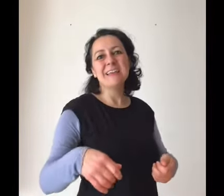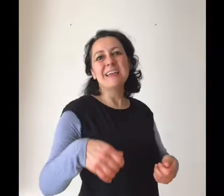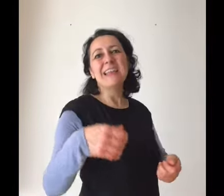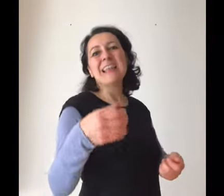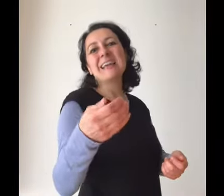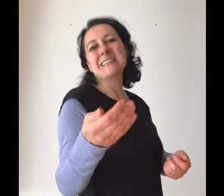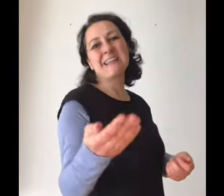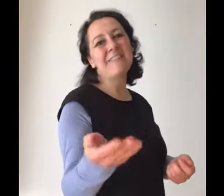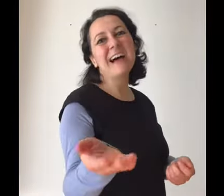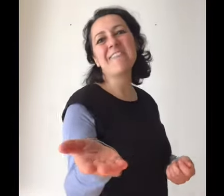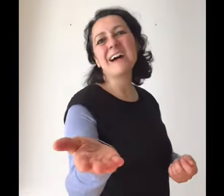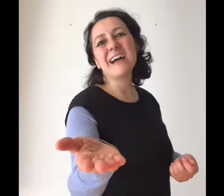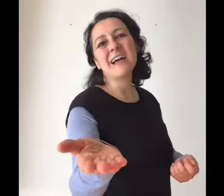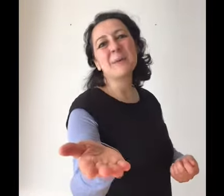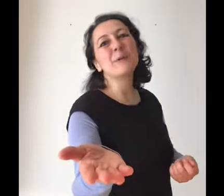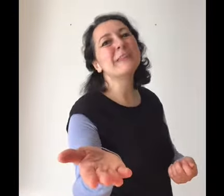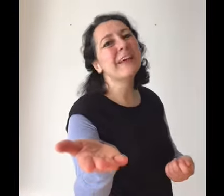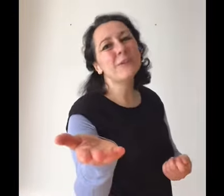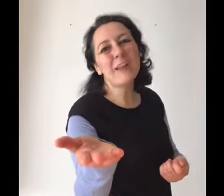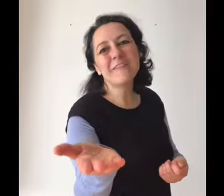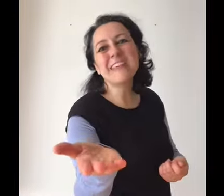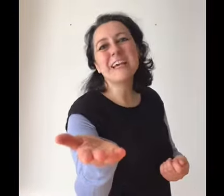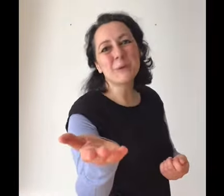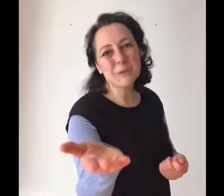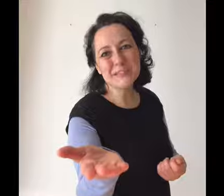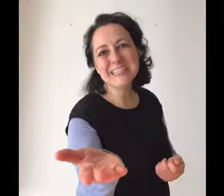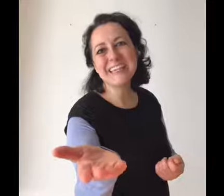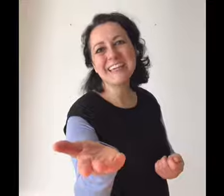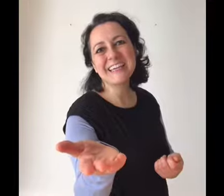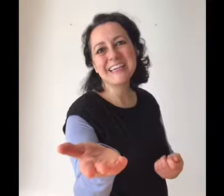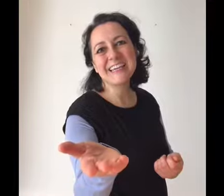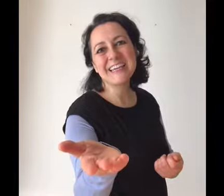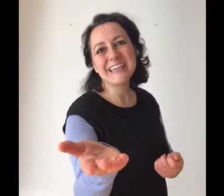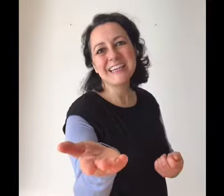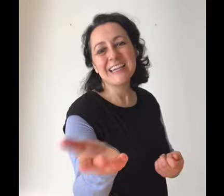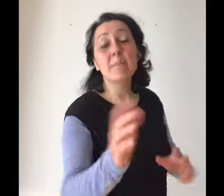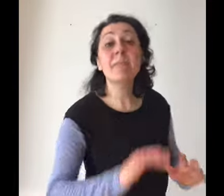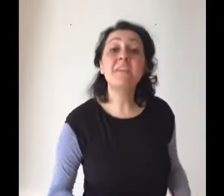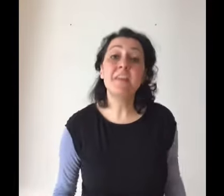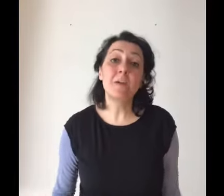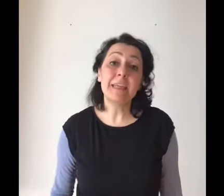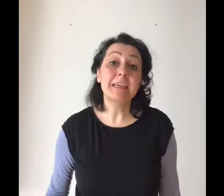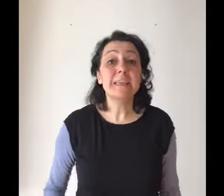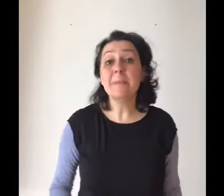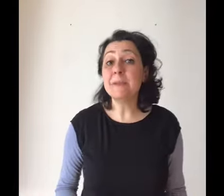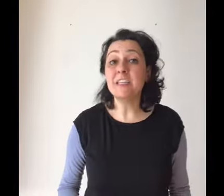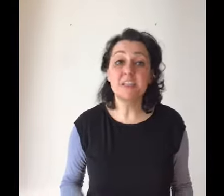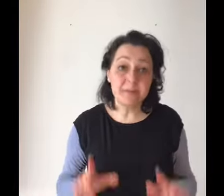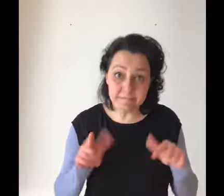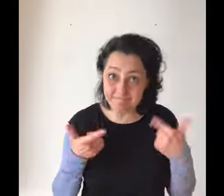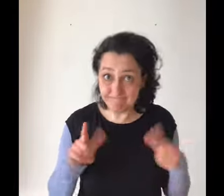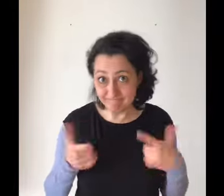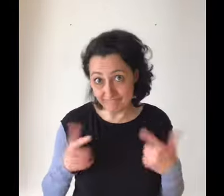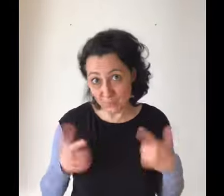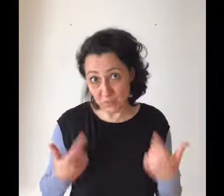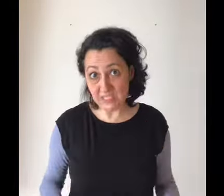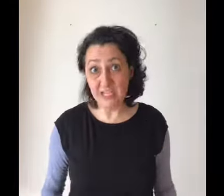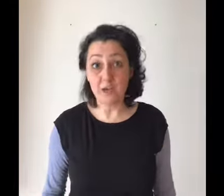la salvava portandola via con sé. Ma fino a lì di principi non se ne erano